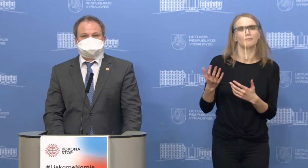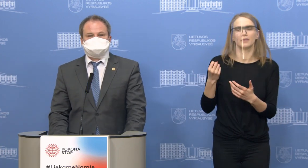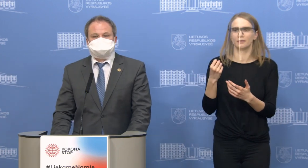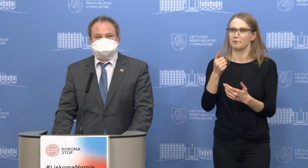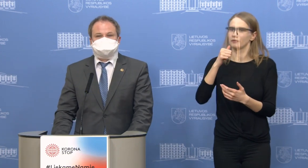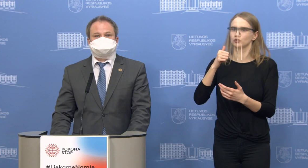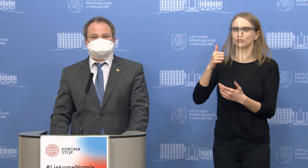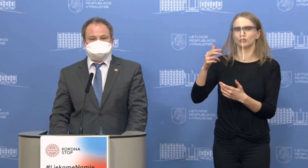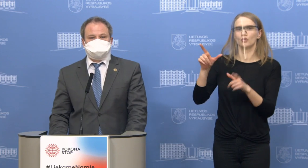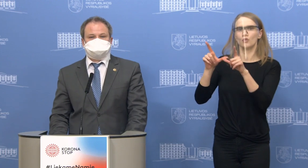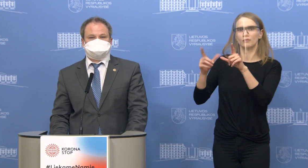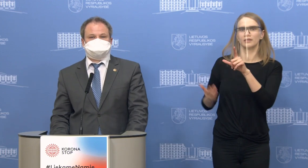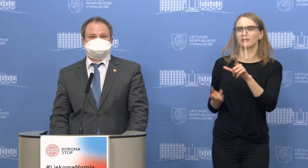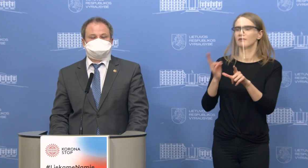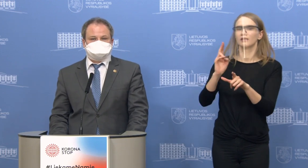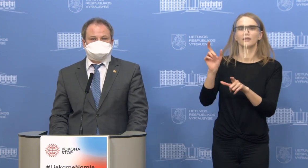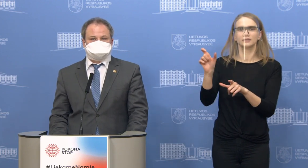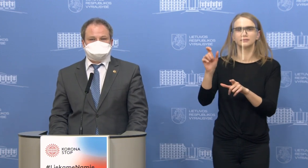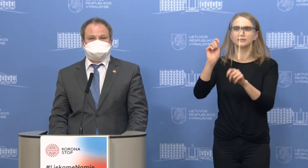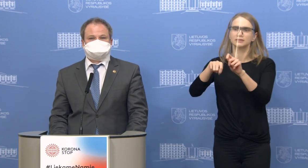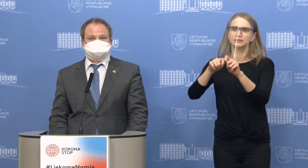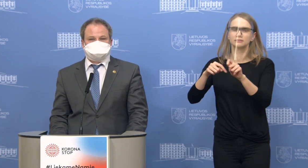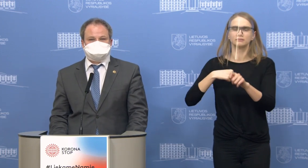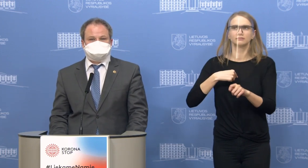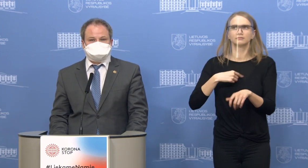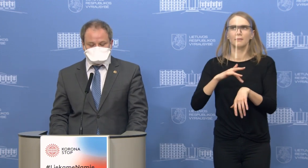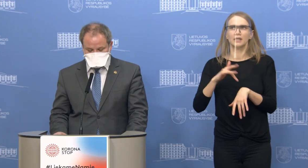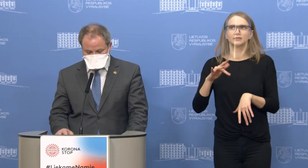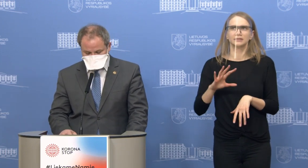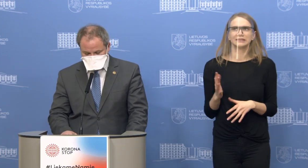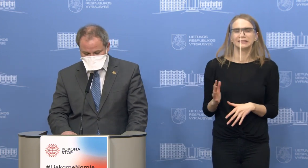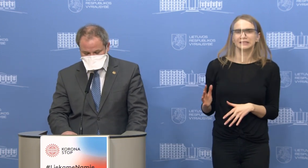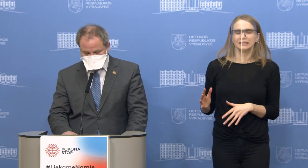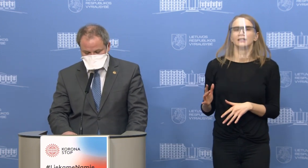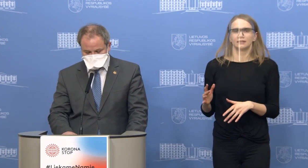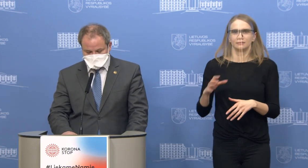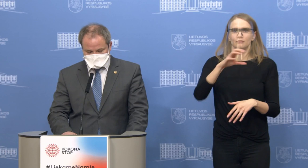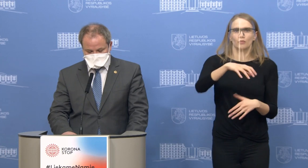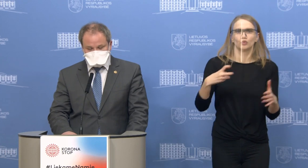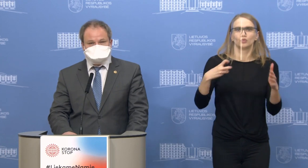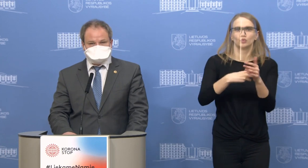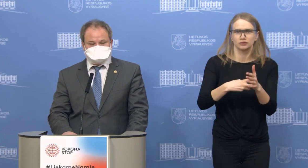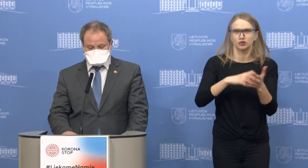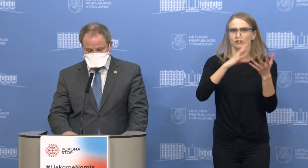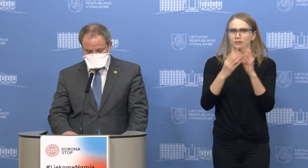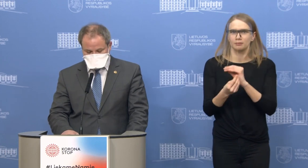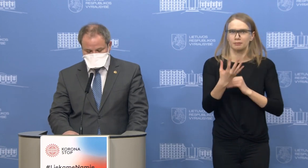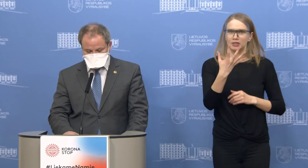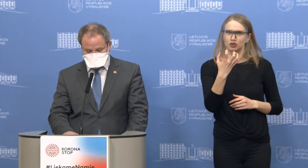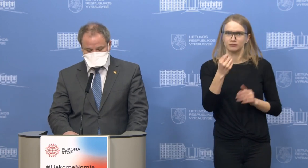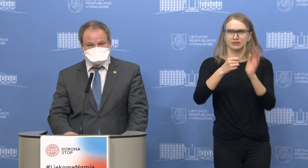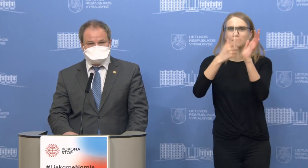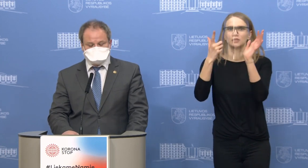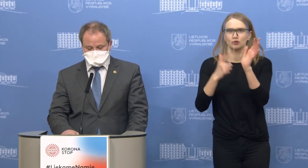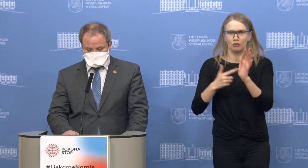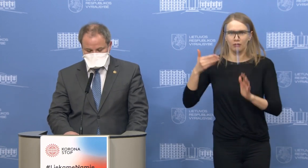sakykime taip, atsitiktinai pajutę simptomus, užsiregistravę į mobilius patikros punktus, 517 gyventojų